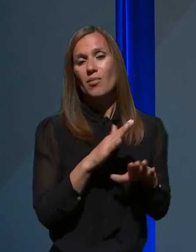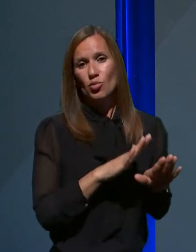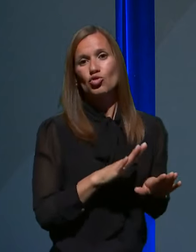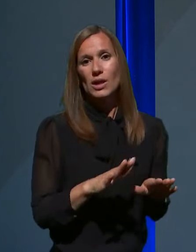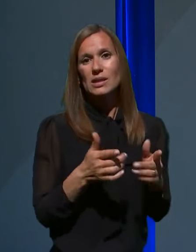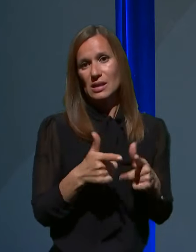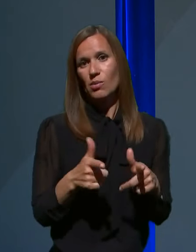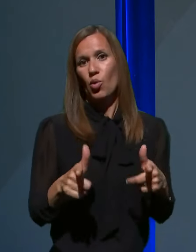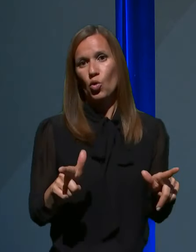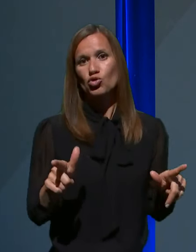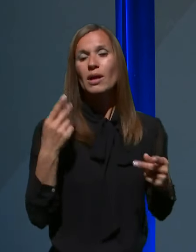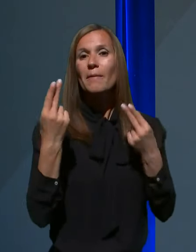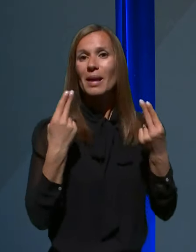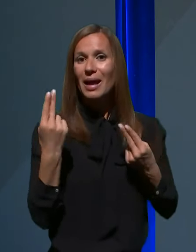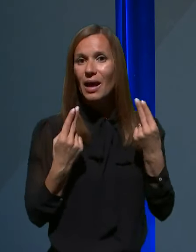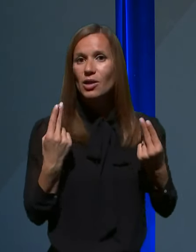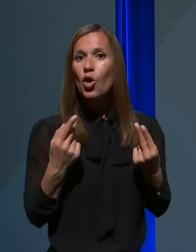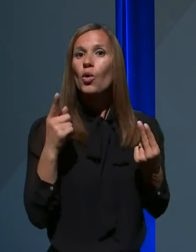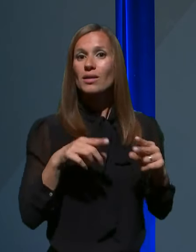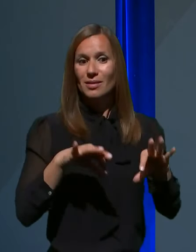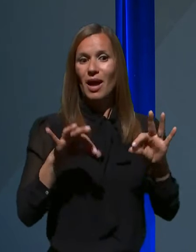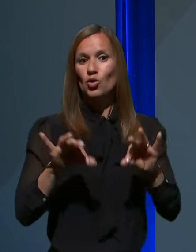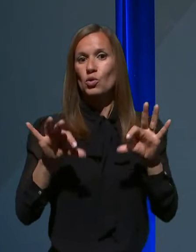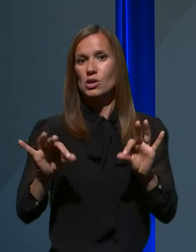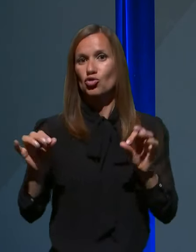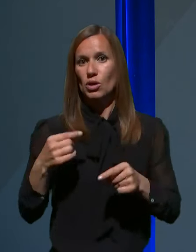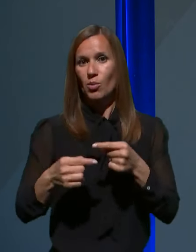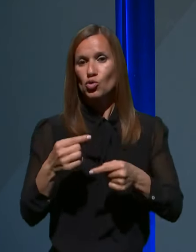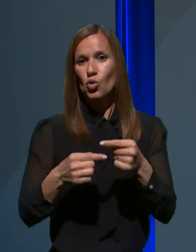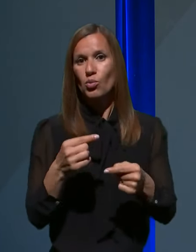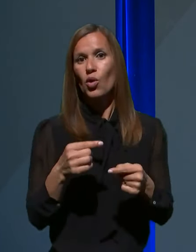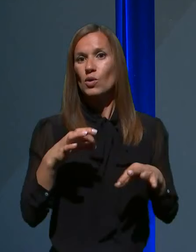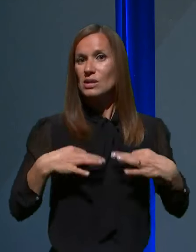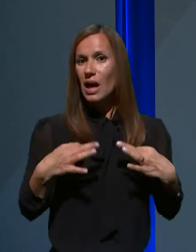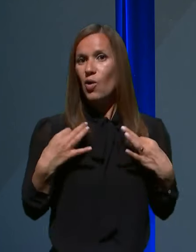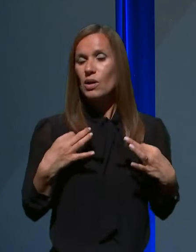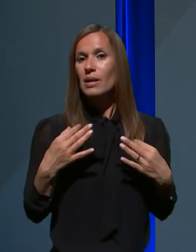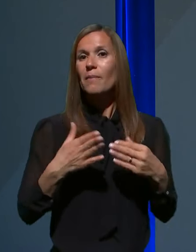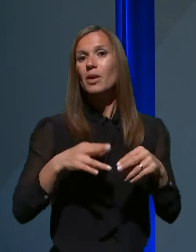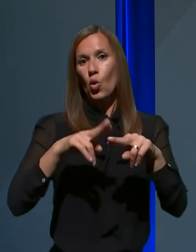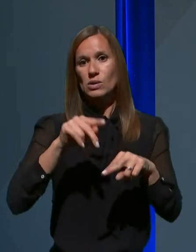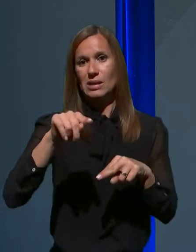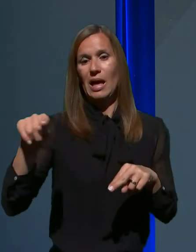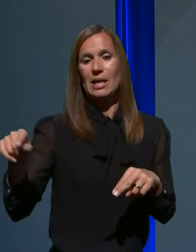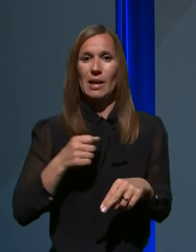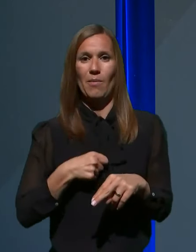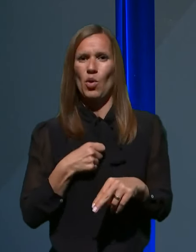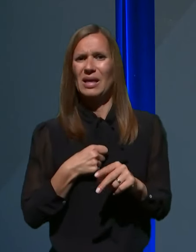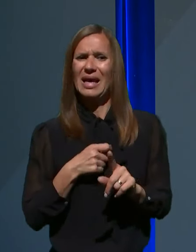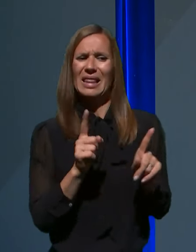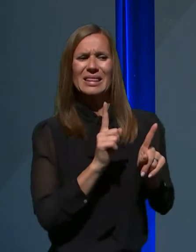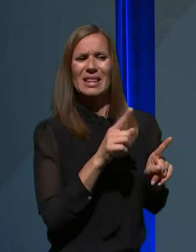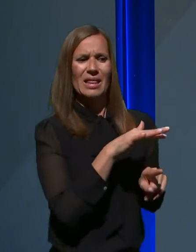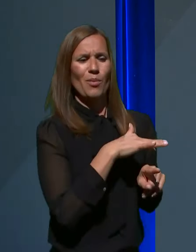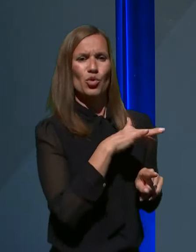pregledov in diagnostičnih postopkov in tudi zdravljen pri ostalih bovnikih, ne pa na področju